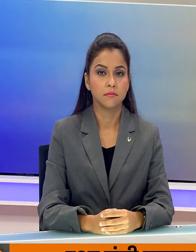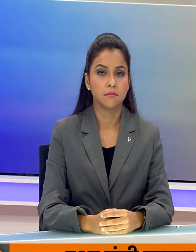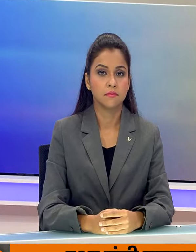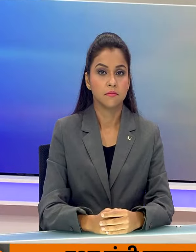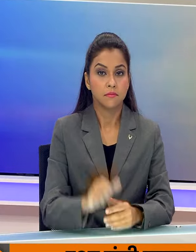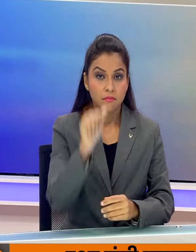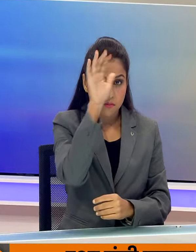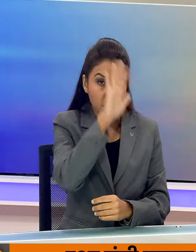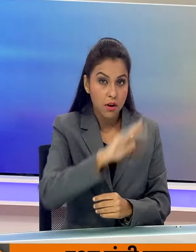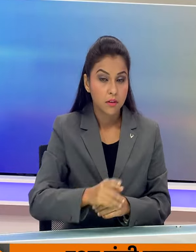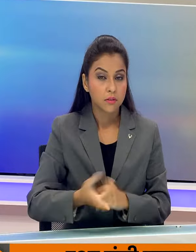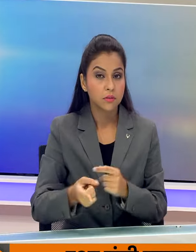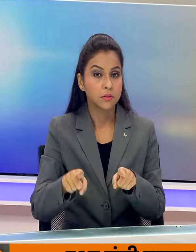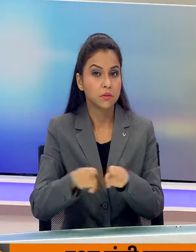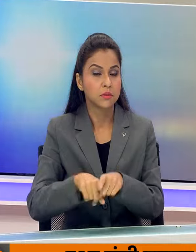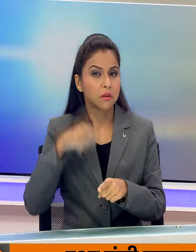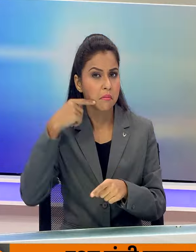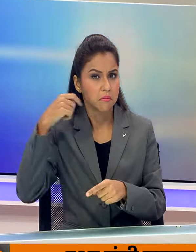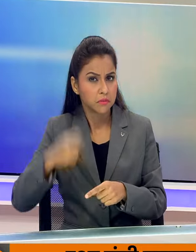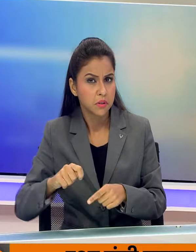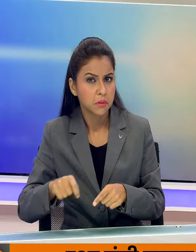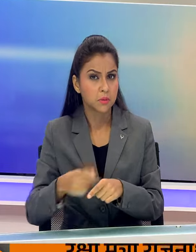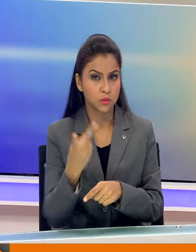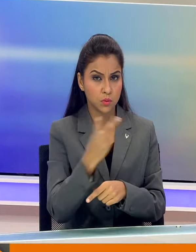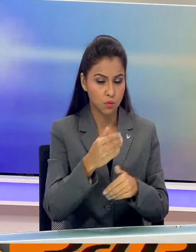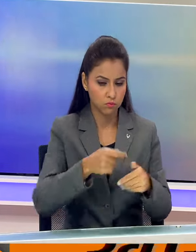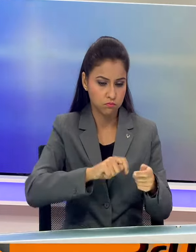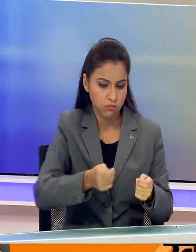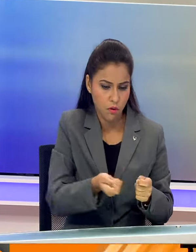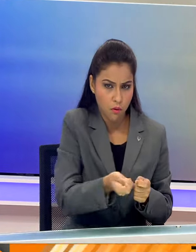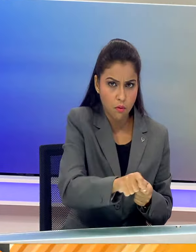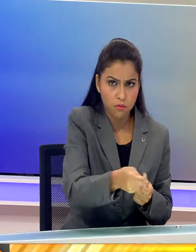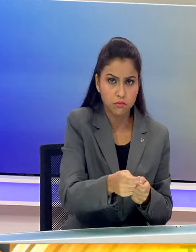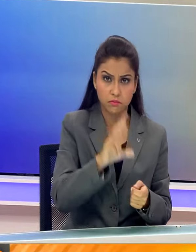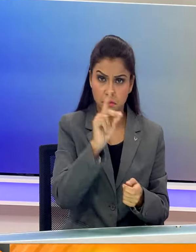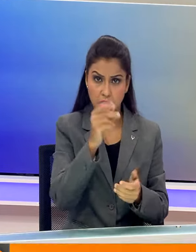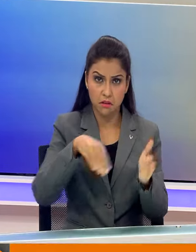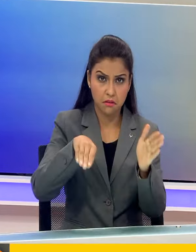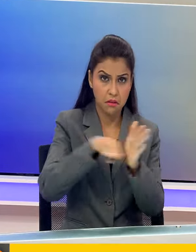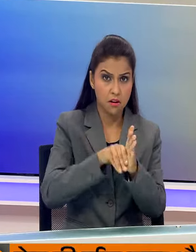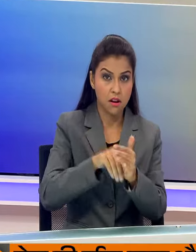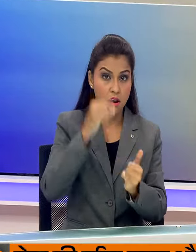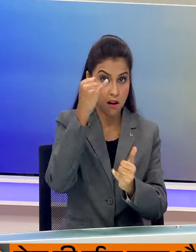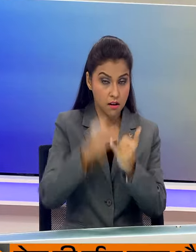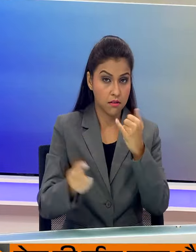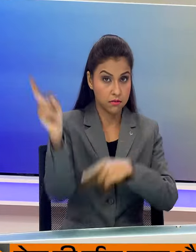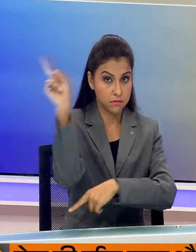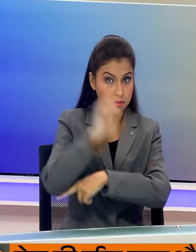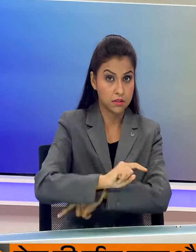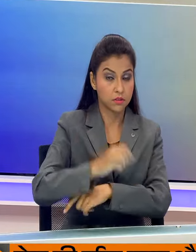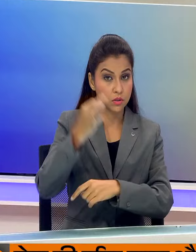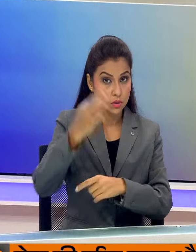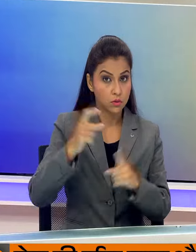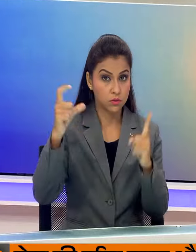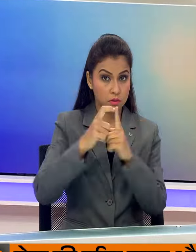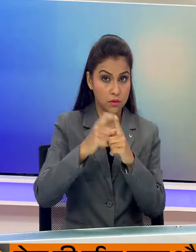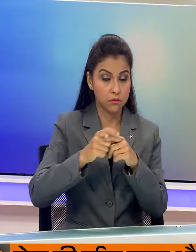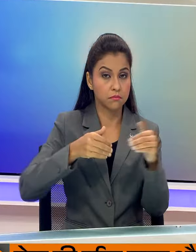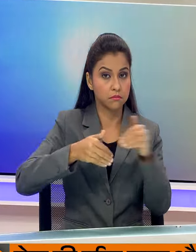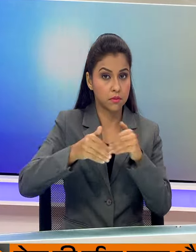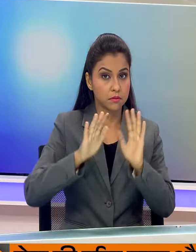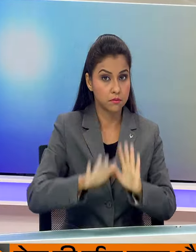भारत और जर्मनी के बीच दो मैचों की होकी सीरीज का दूसरा और आखरी मैच आज नहीं दिल्ली में खेला जाएगा